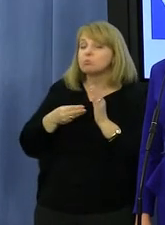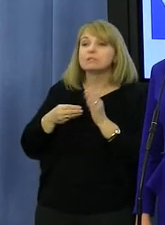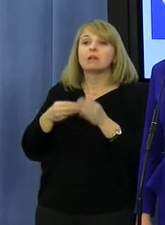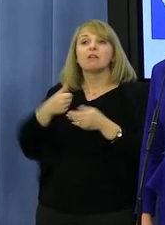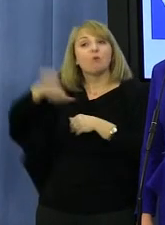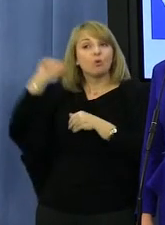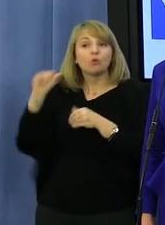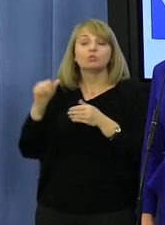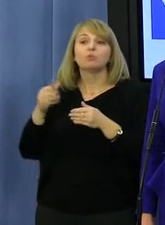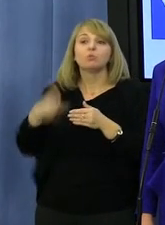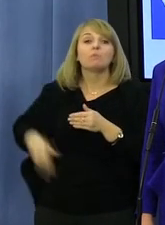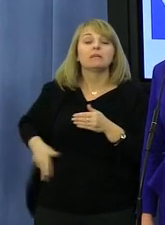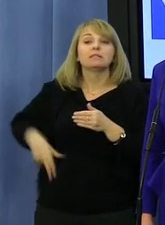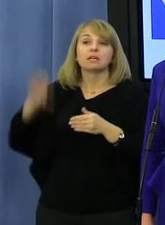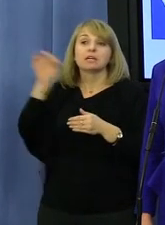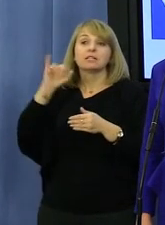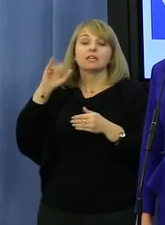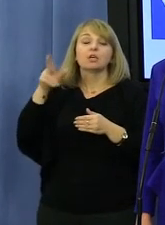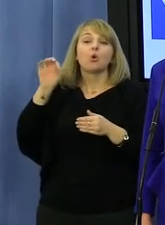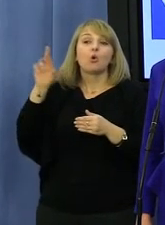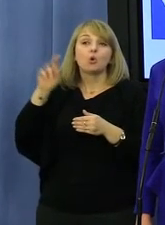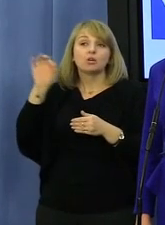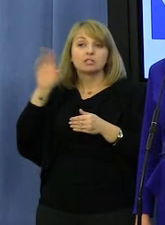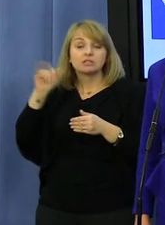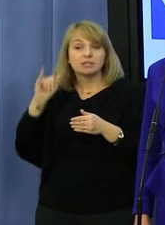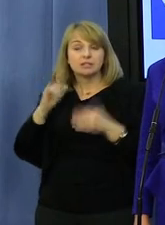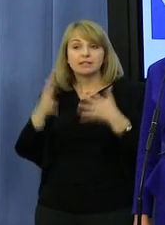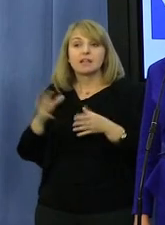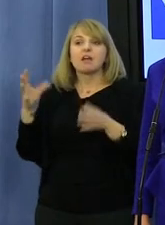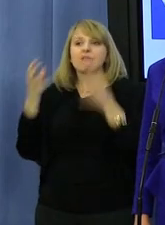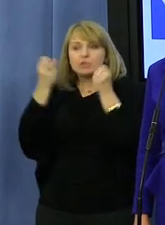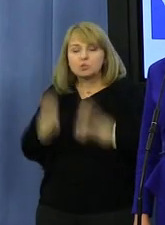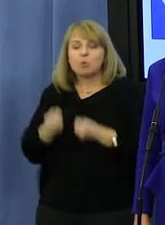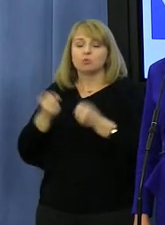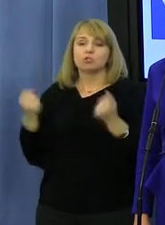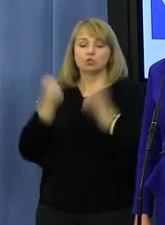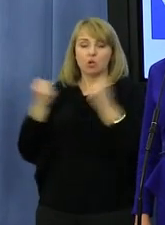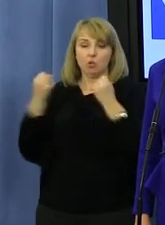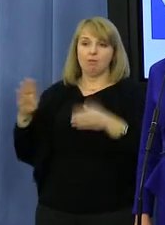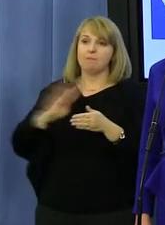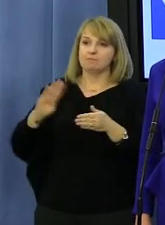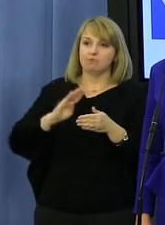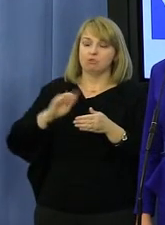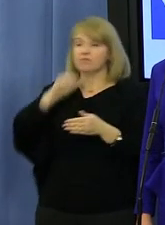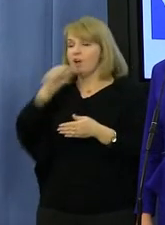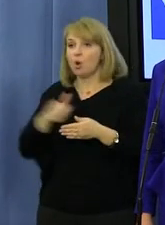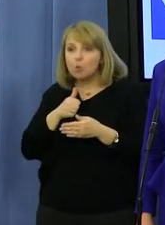zakłada także wzmocnienie działań w kwestii bezpieczeństwa w Europie, między Polską a Rosją.